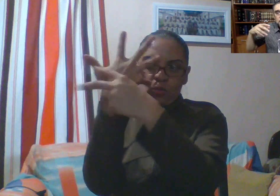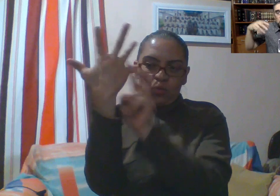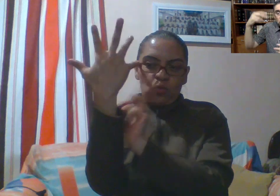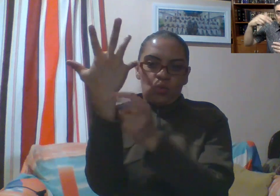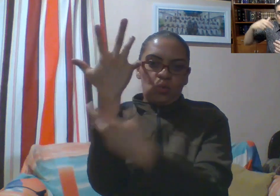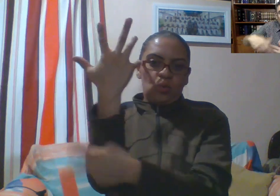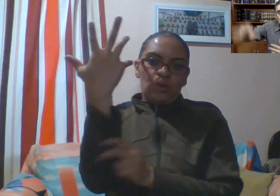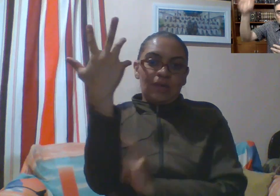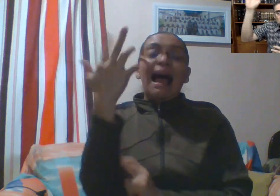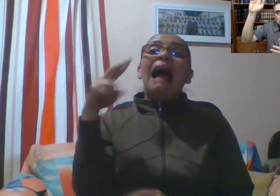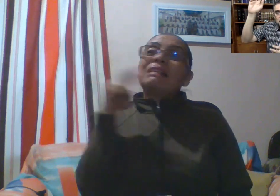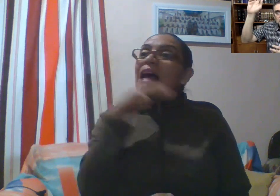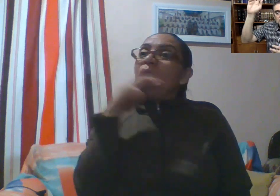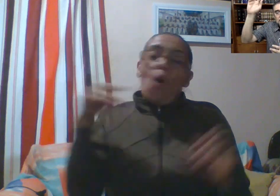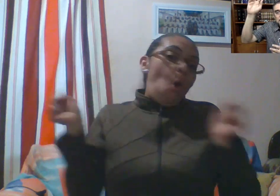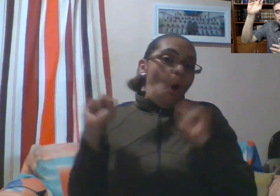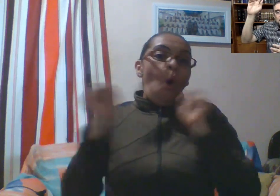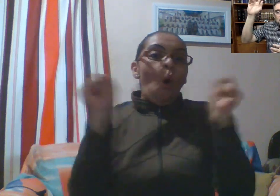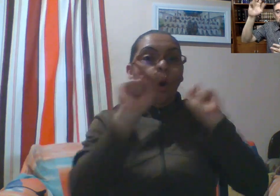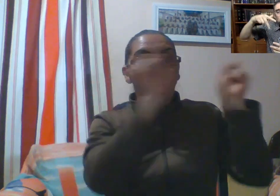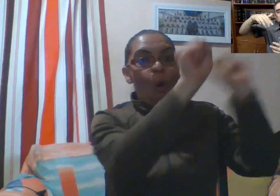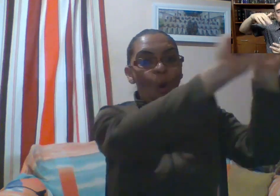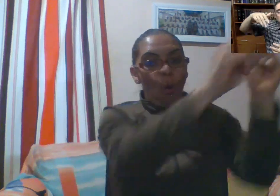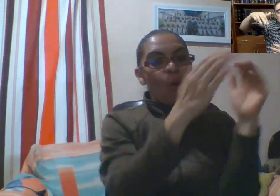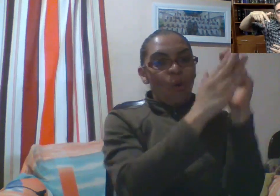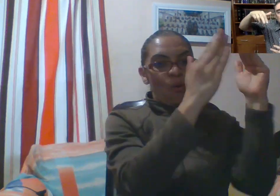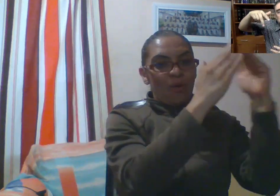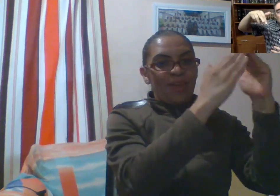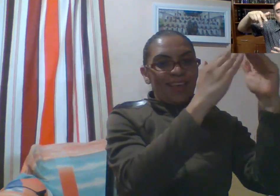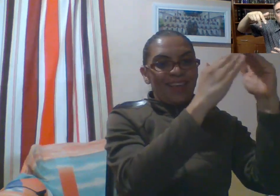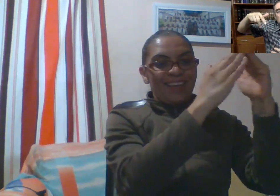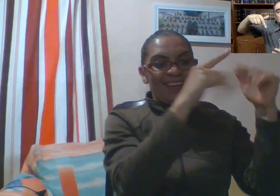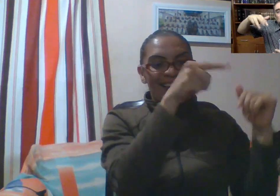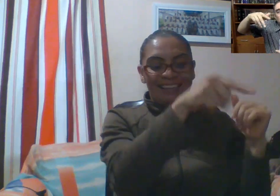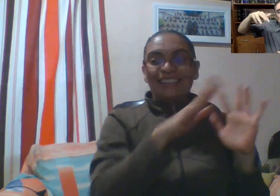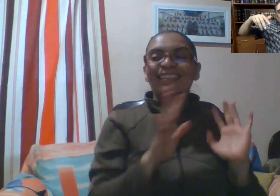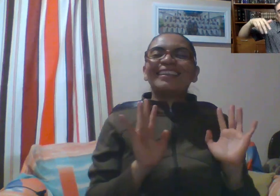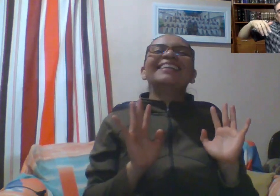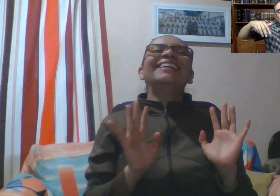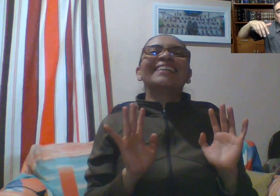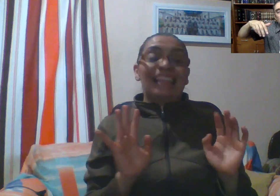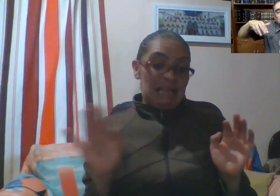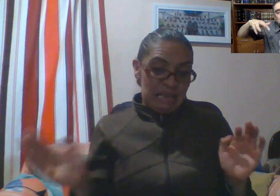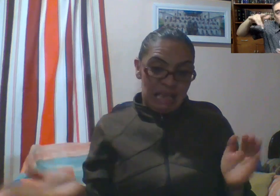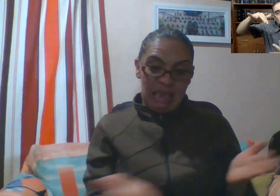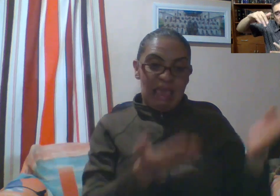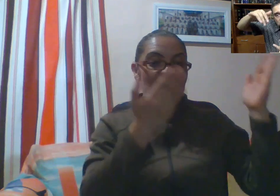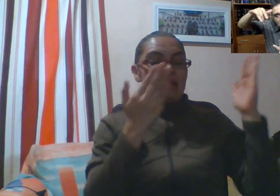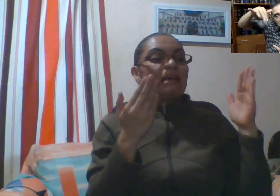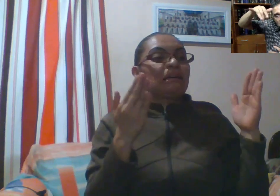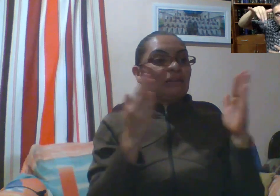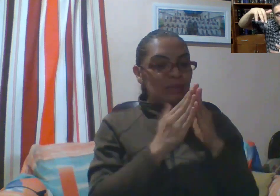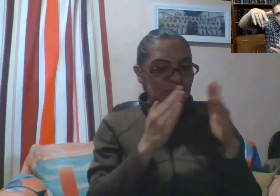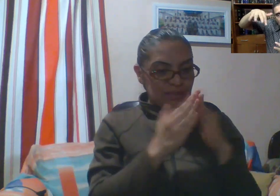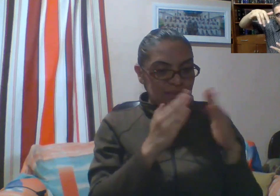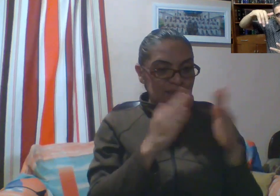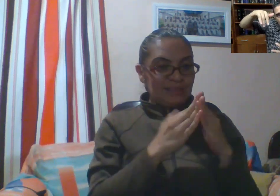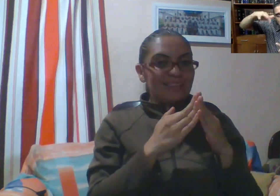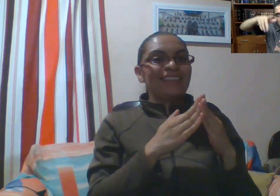Seguramente corre a su casa. Yo me imagino así como Pedro Picapiedra o Pablo Mármol corriendo. Quise hacer una musiquita de piano